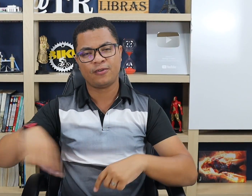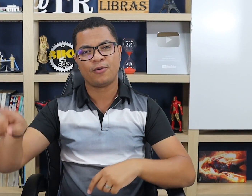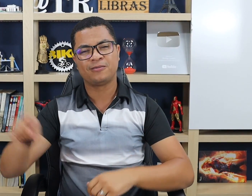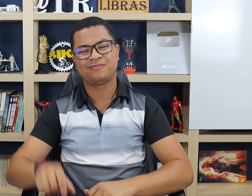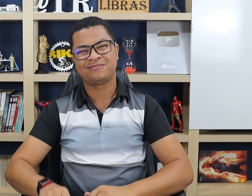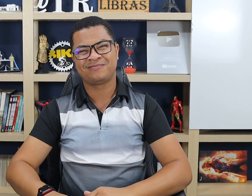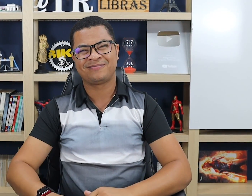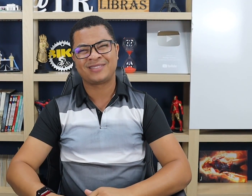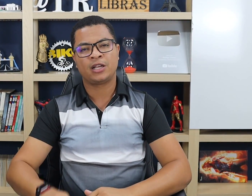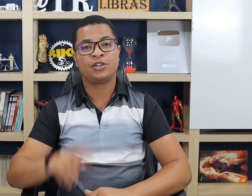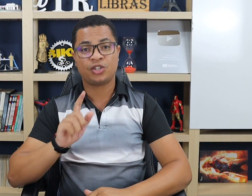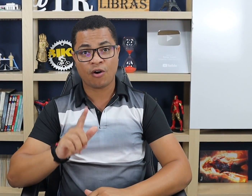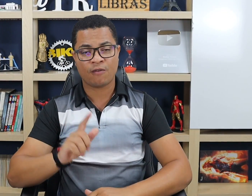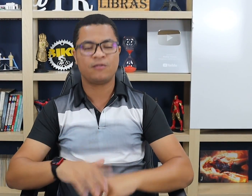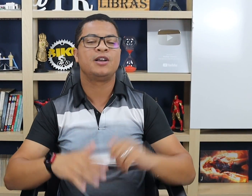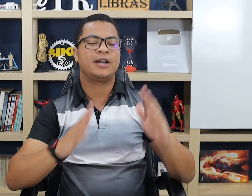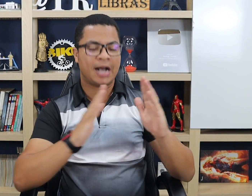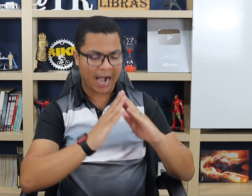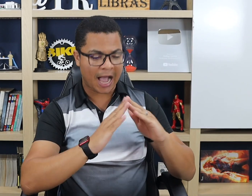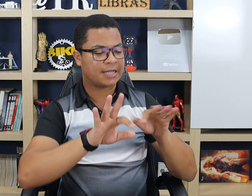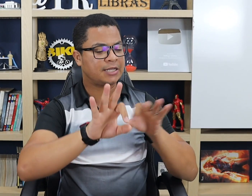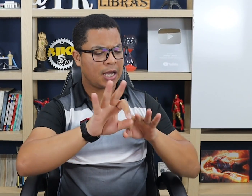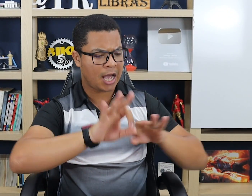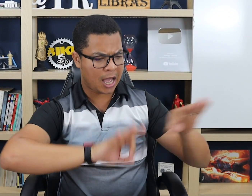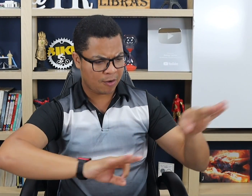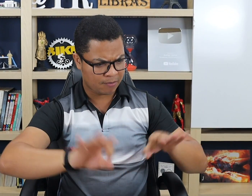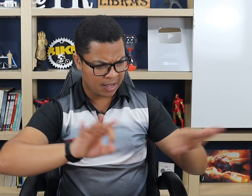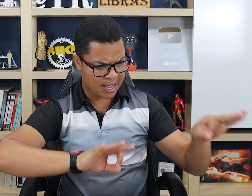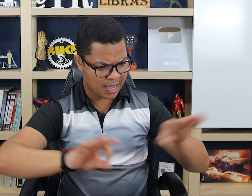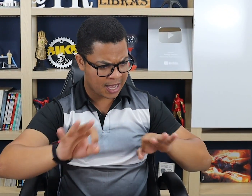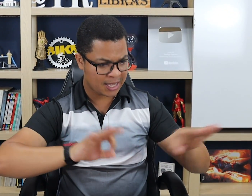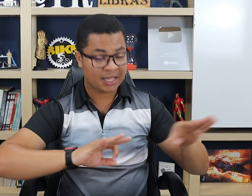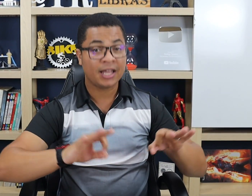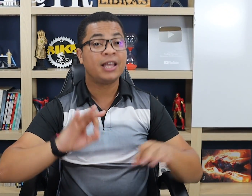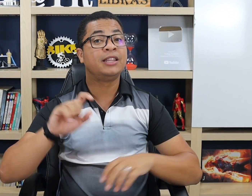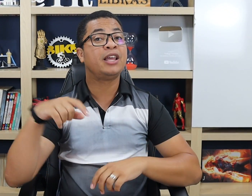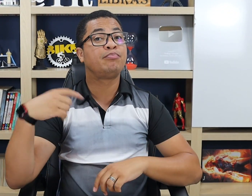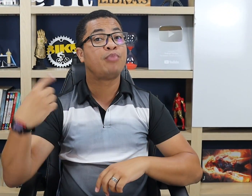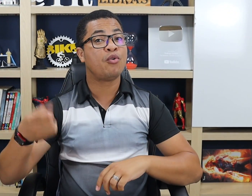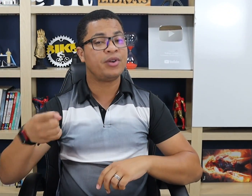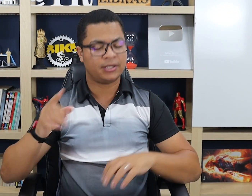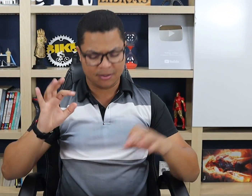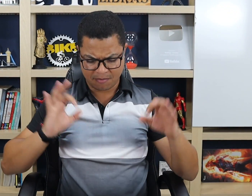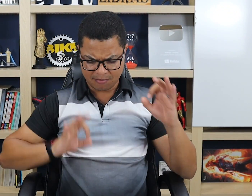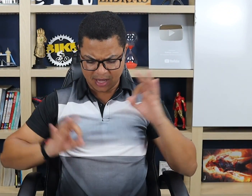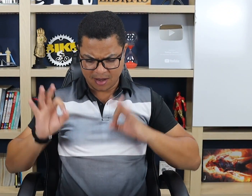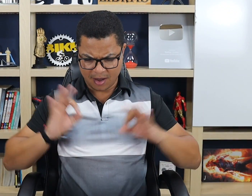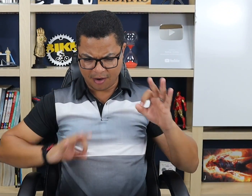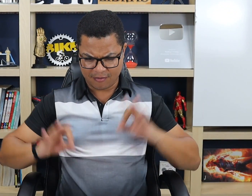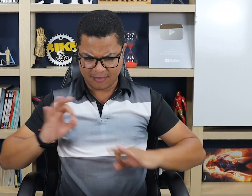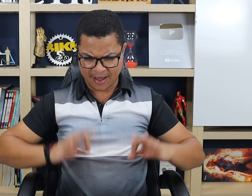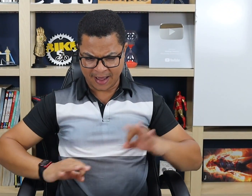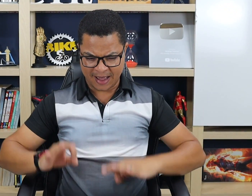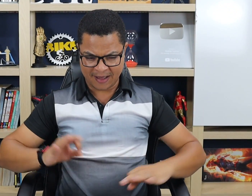vou. De novo. Casa, arrumar, depois me arrumar,